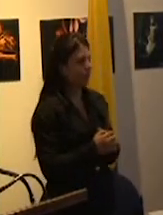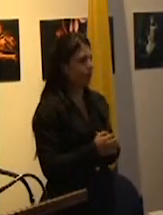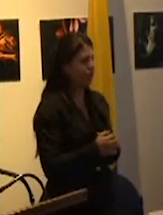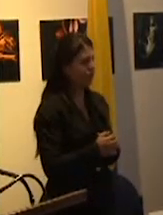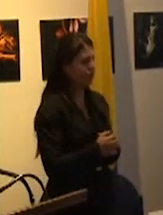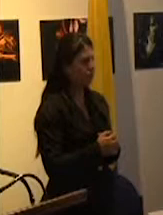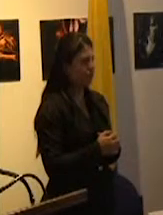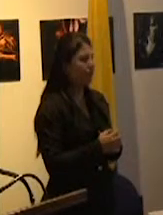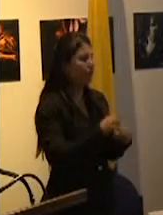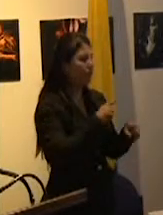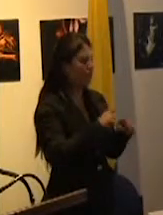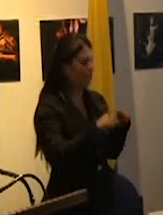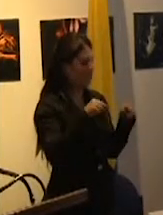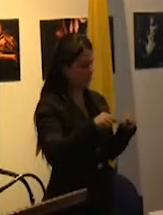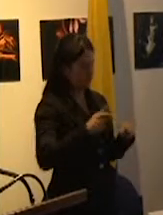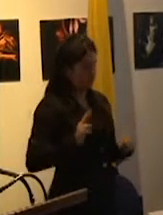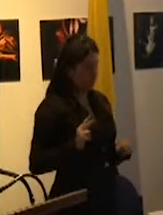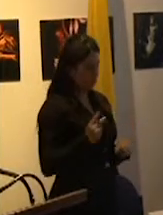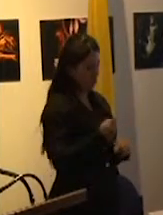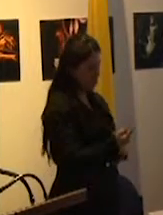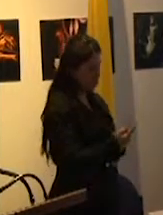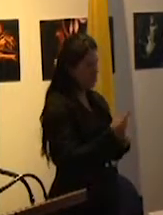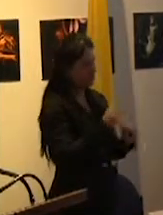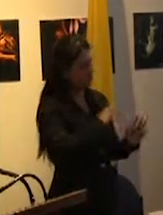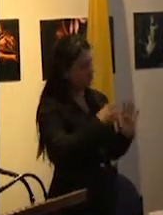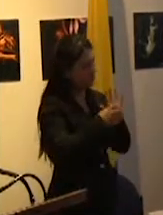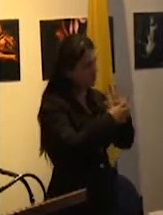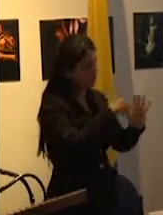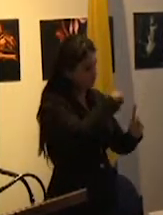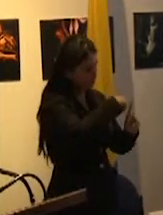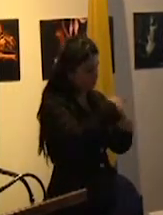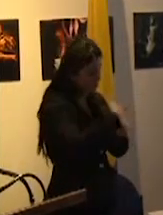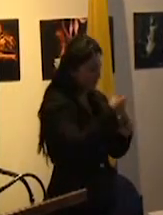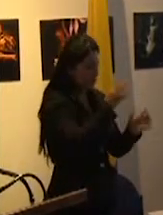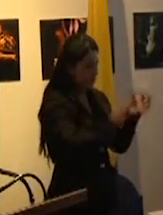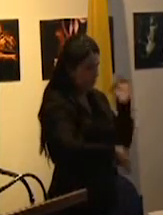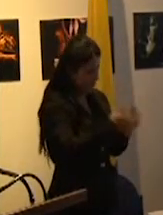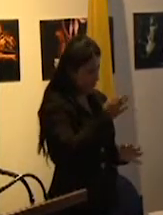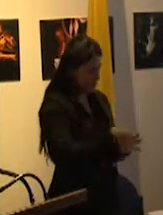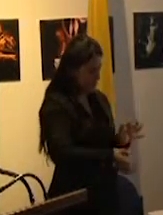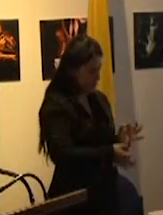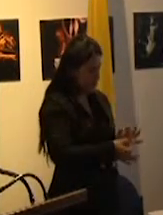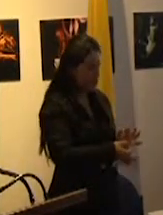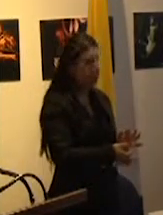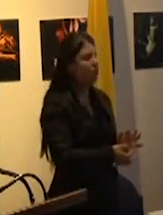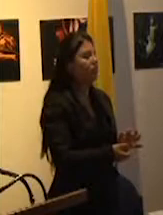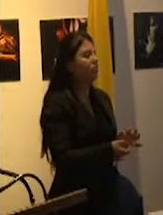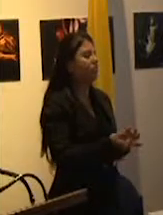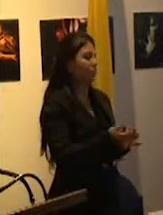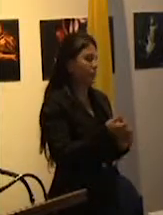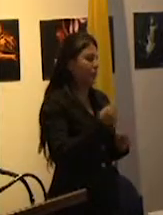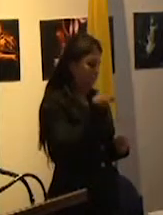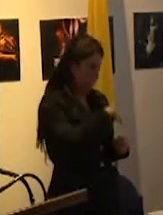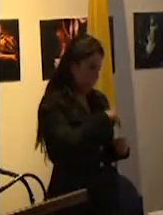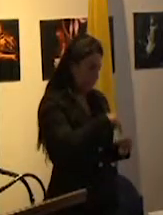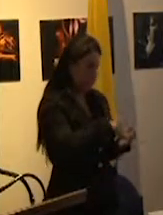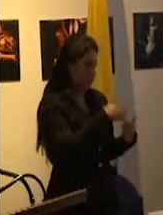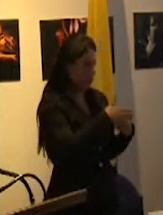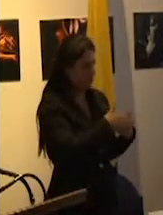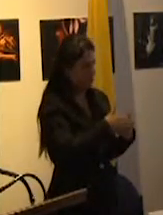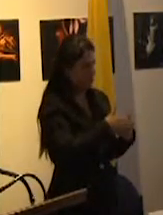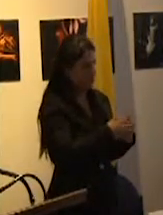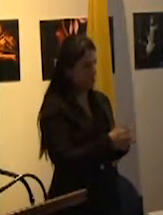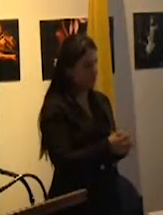correspondencia la evolución de las representaciones sociales sobre la justicia y a partir de